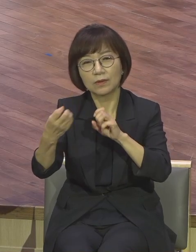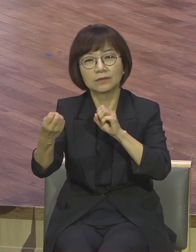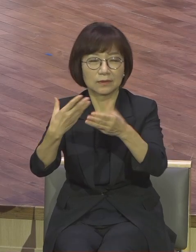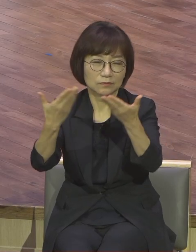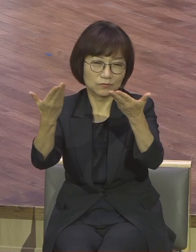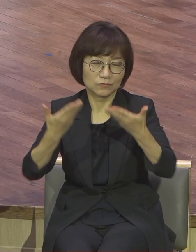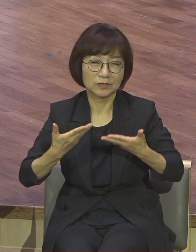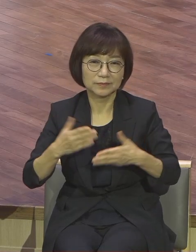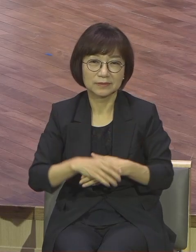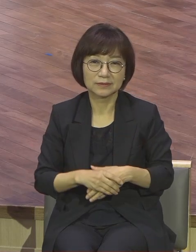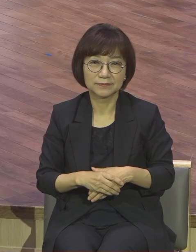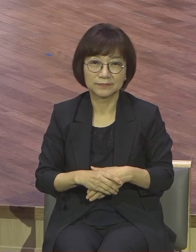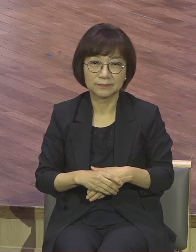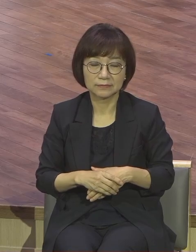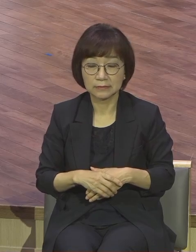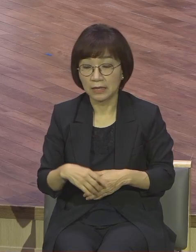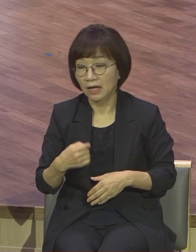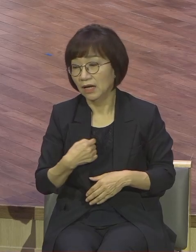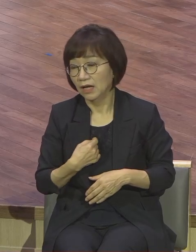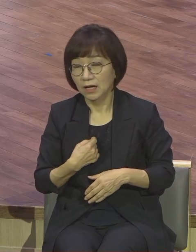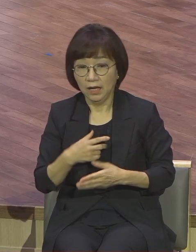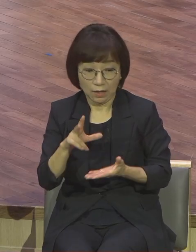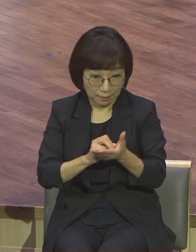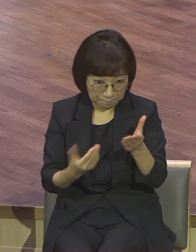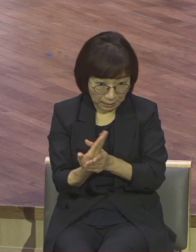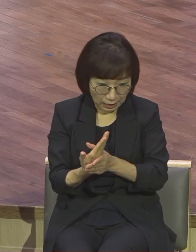급할 때만 발에 불 떠지 말 때만 기도하지 말고